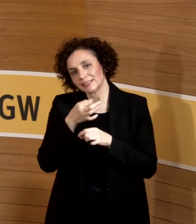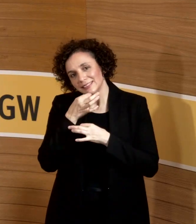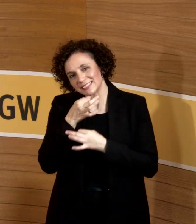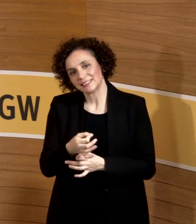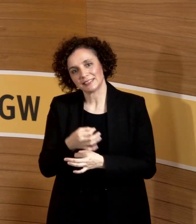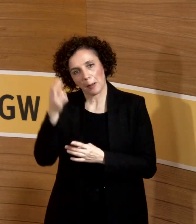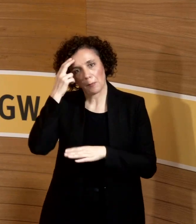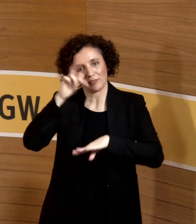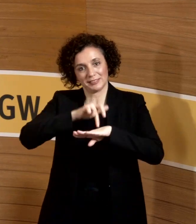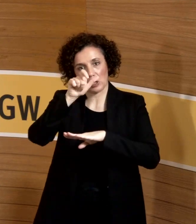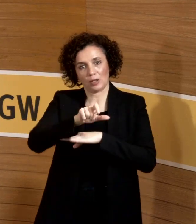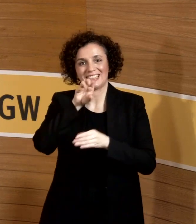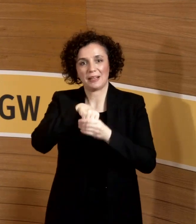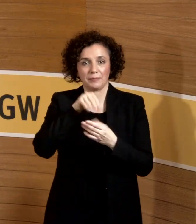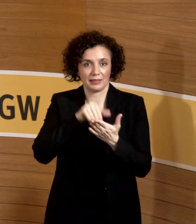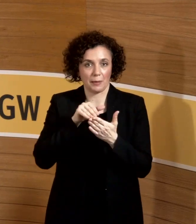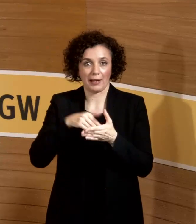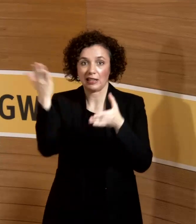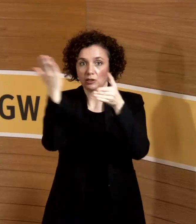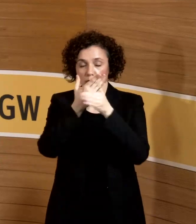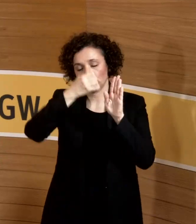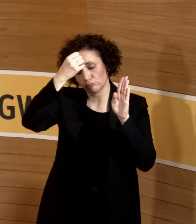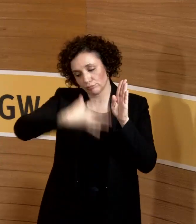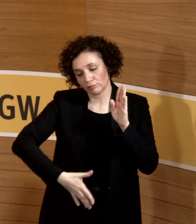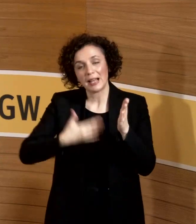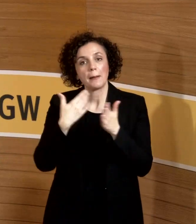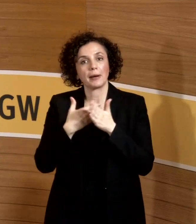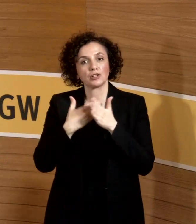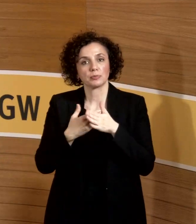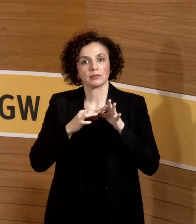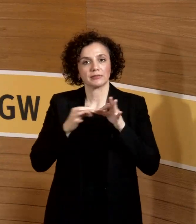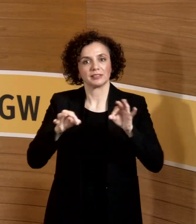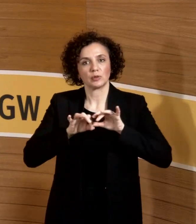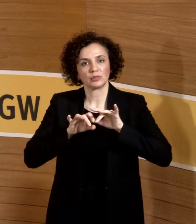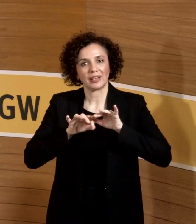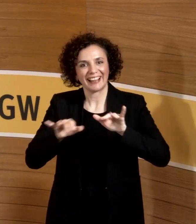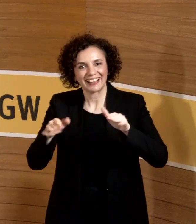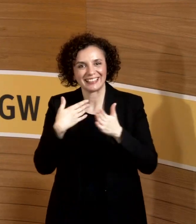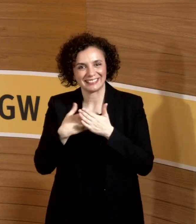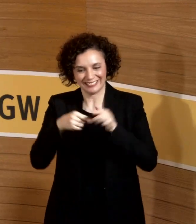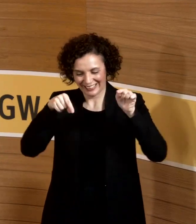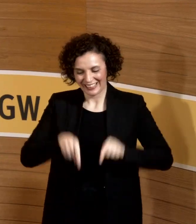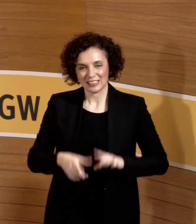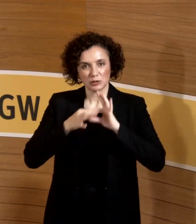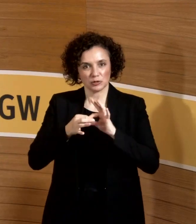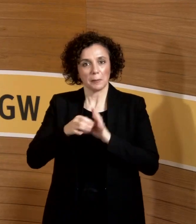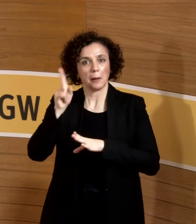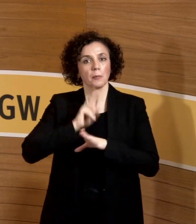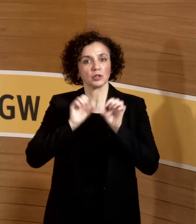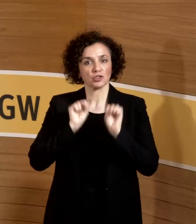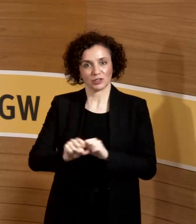relevante Infektionserreger aus Sicht des Mutterschutzes in Deutschland und wie ist insbesondere die Gefährdung durch